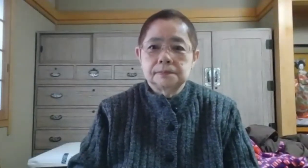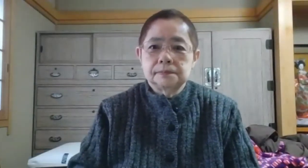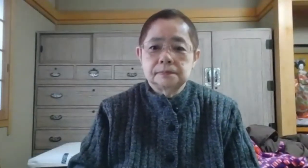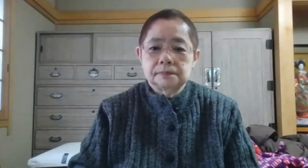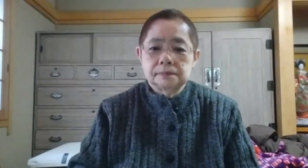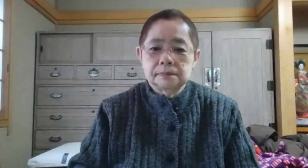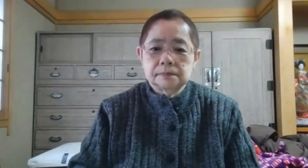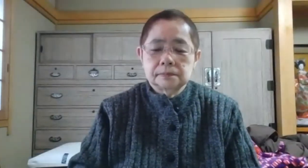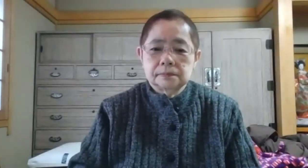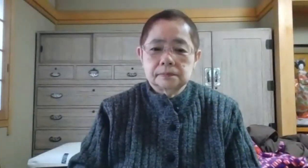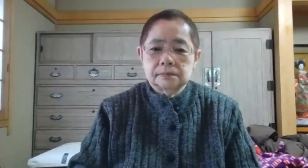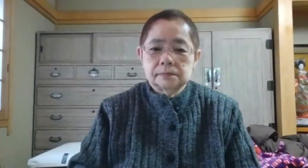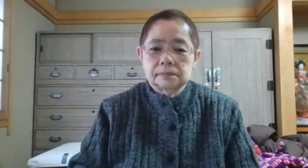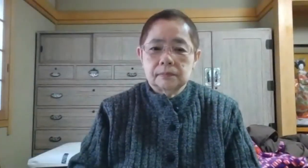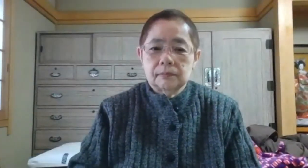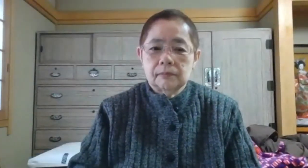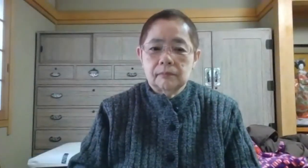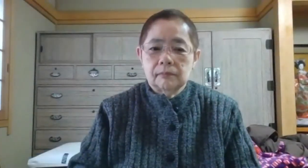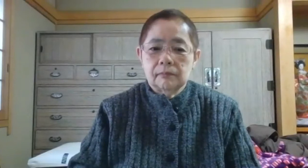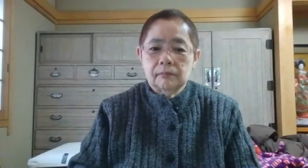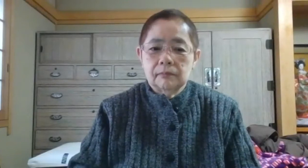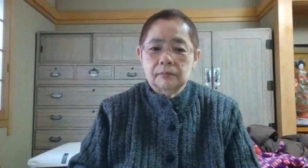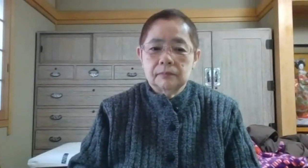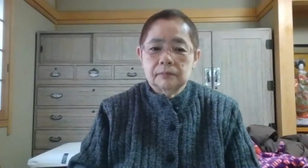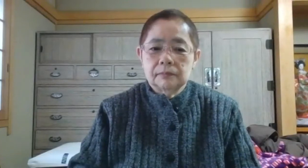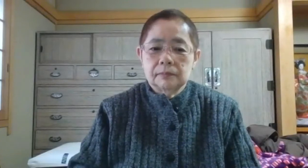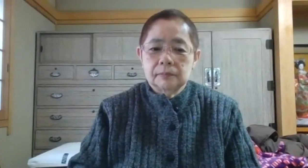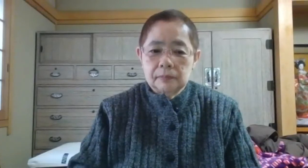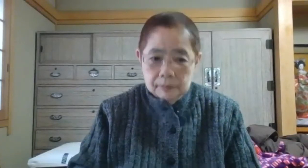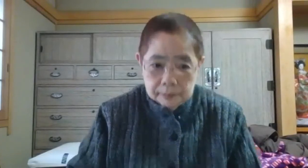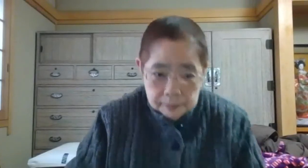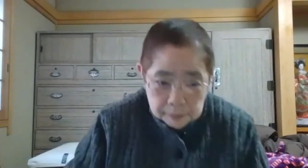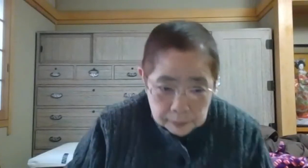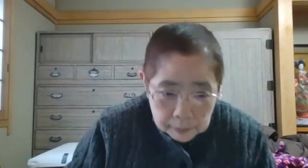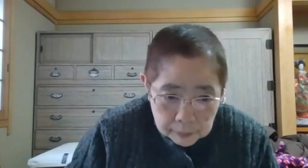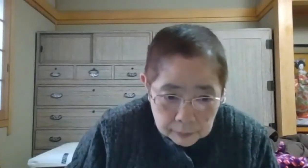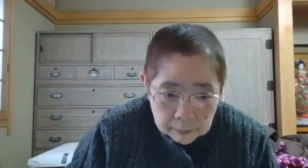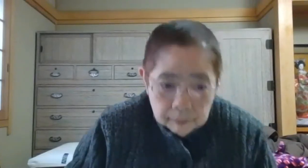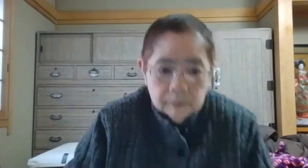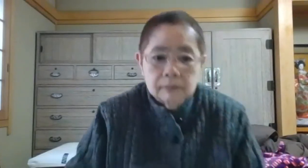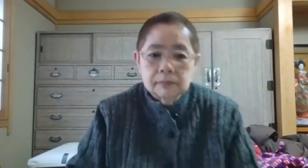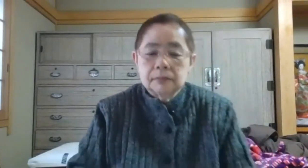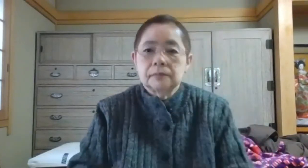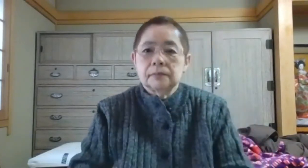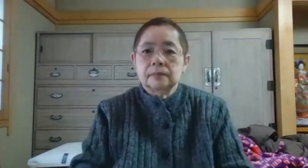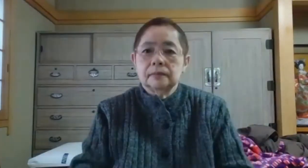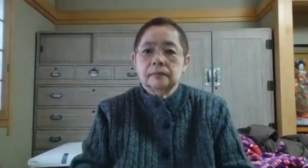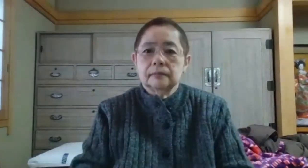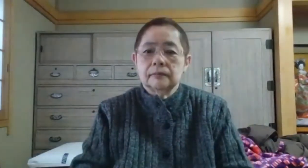は竹DSさん聴覚障害者で耳が聞こえないのでその